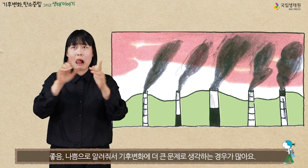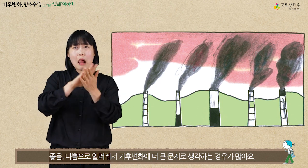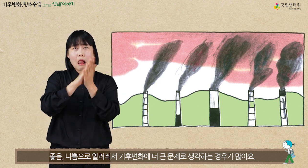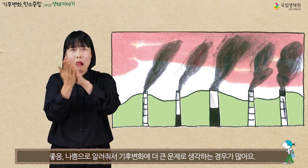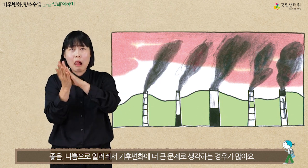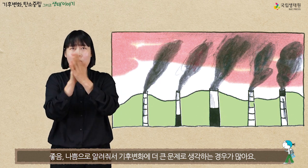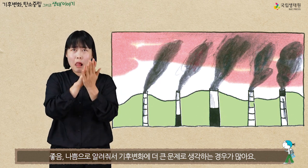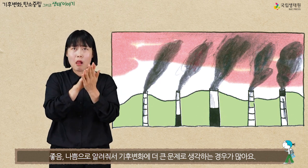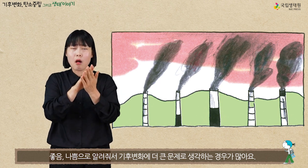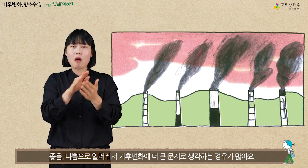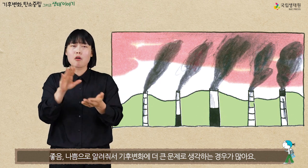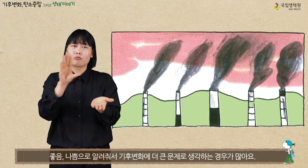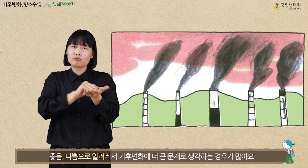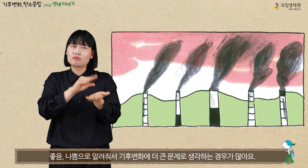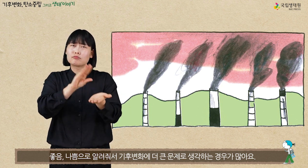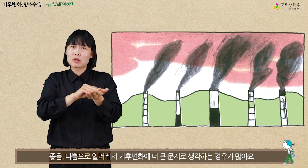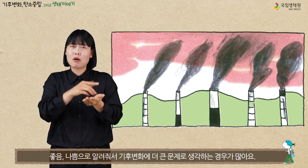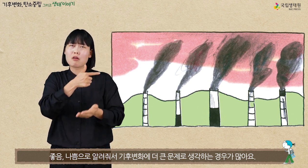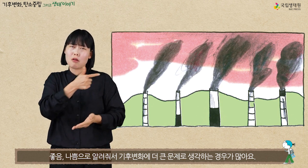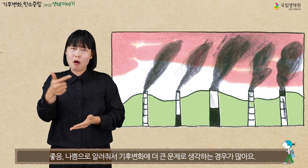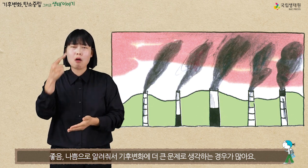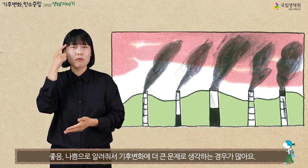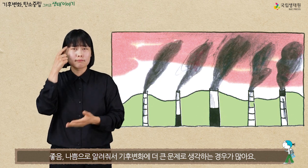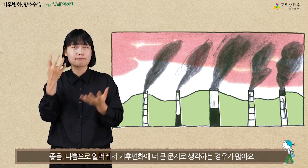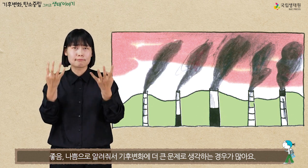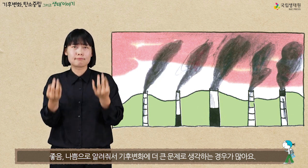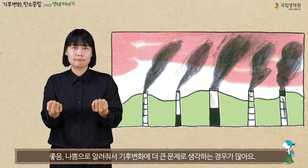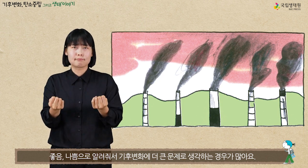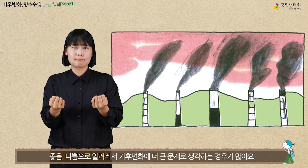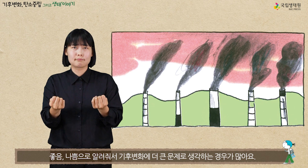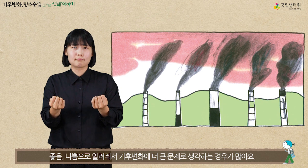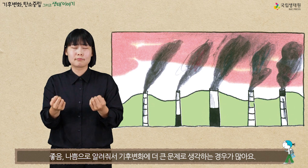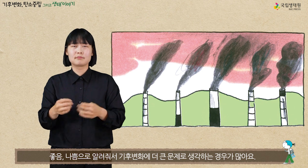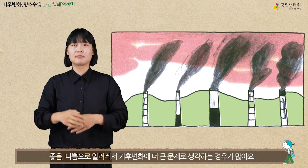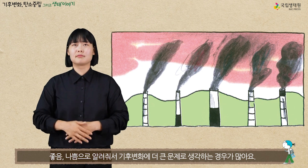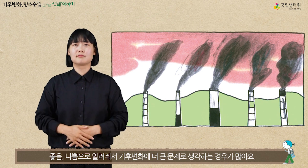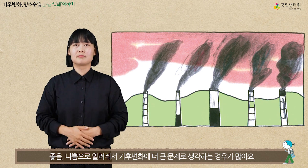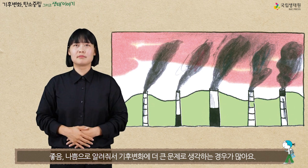기후변화의 더 큰 문제로 생각하는 경우가 많아요.